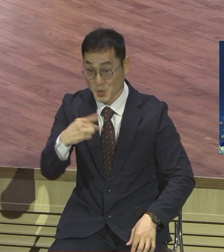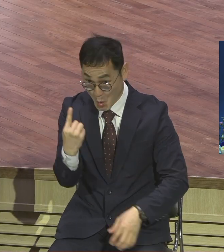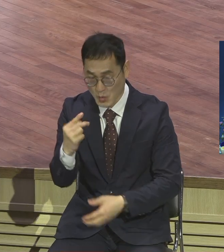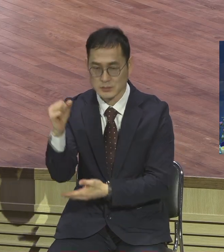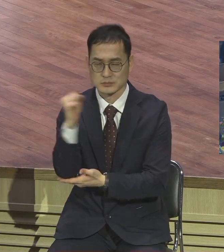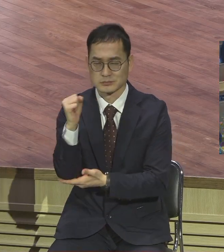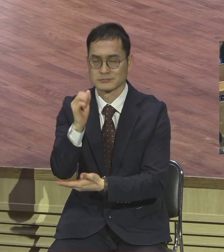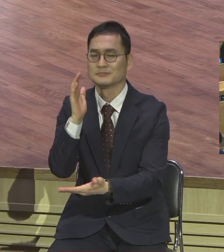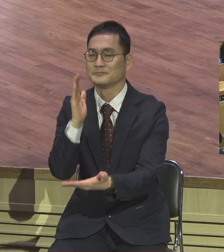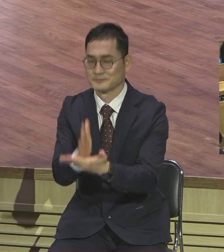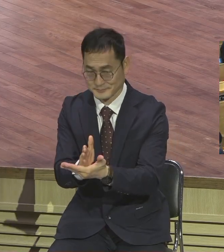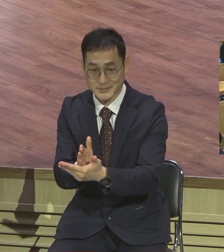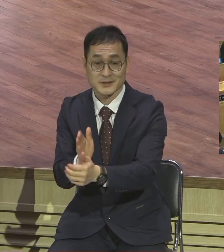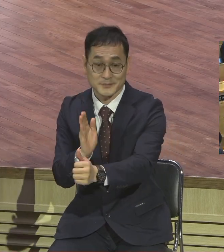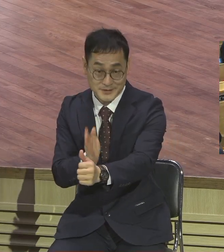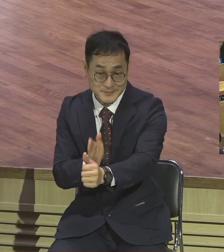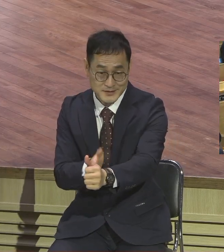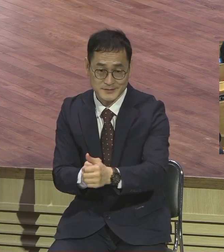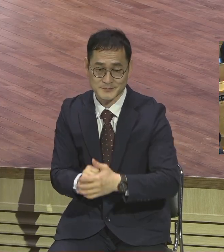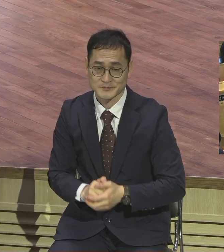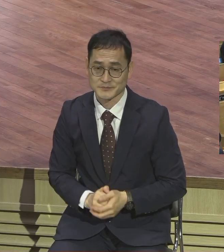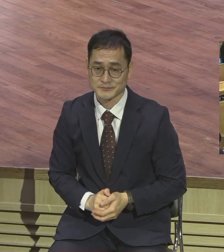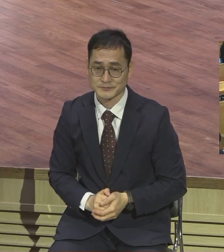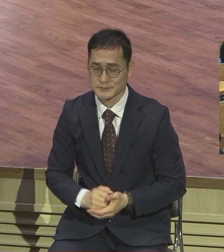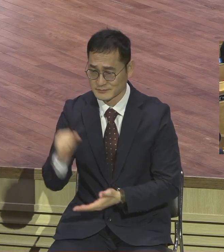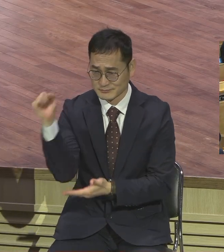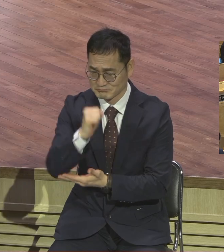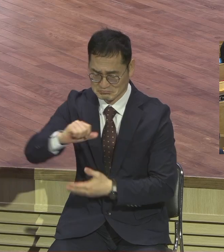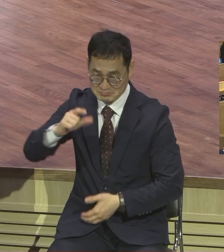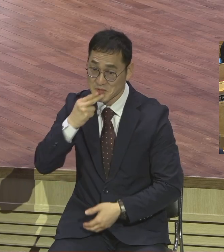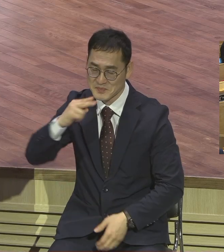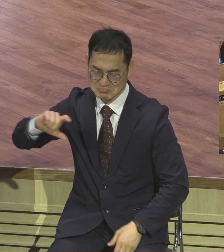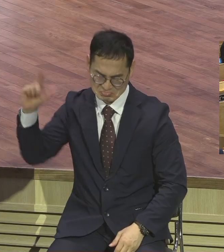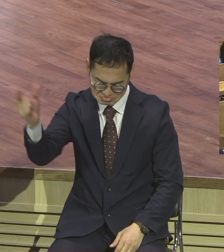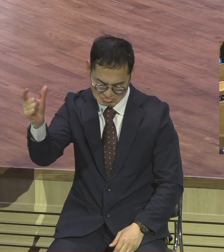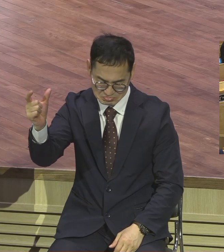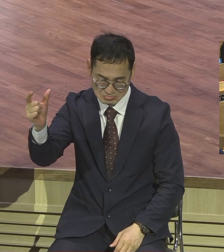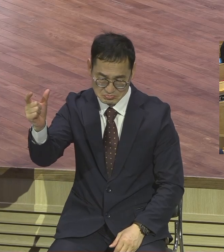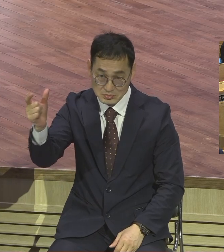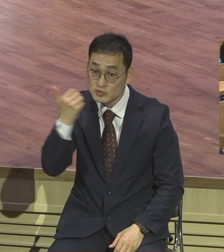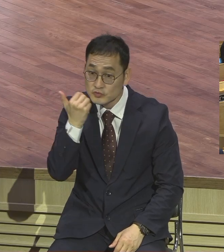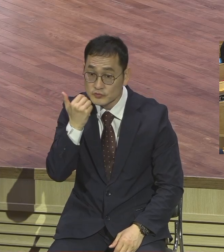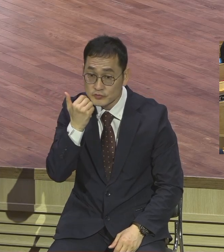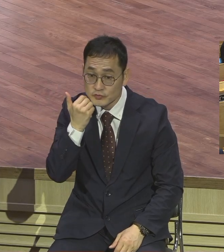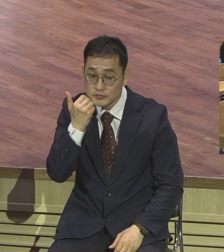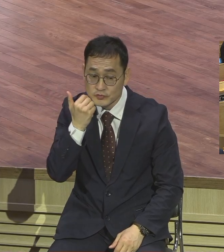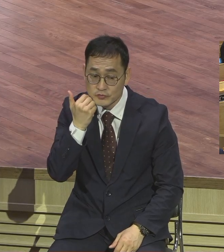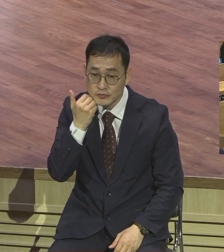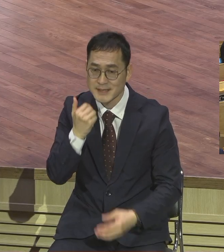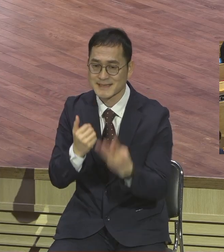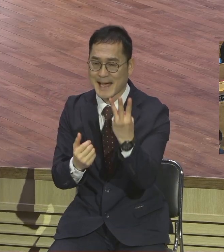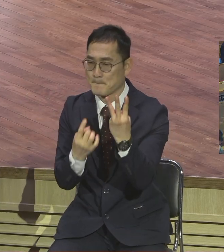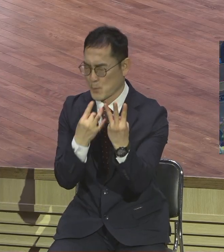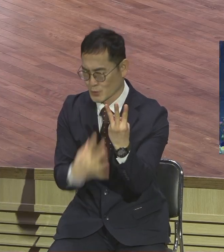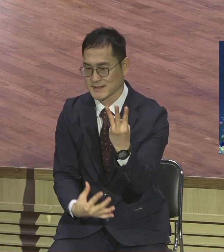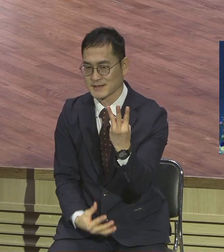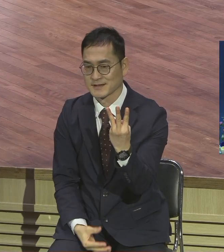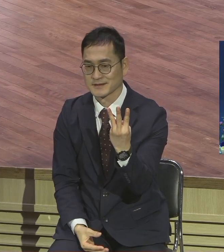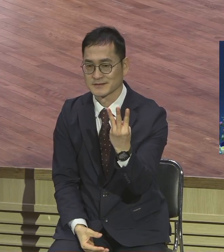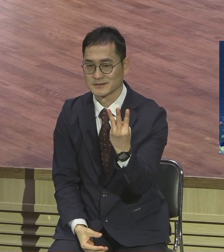마시기 바랍니다. 누가 흔들리지 않느냐 삼오직 된 사람 삼오직 오직 그리스도